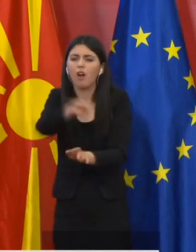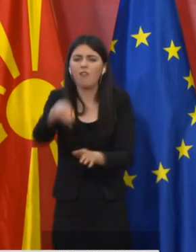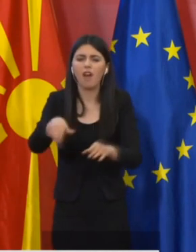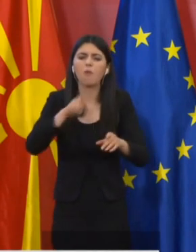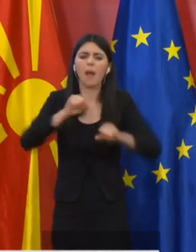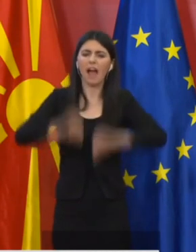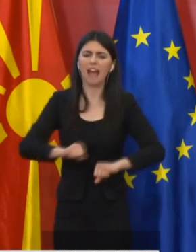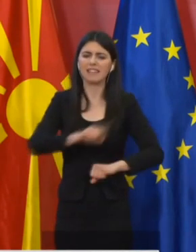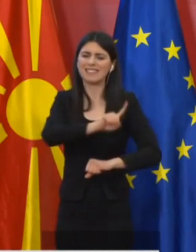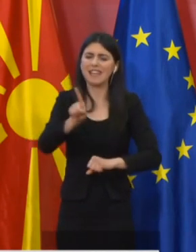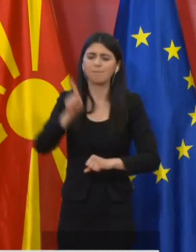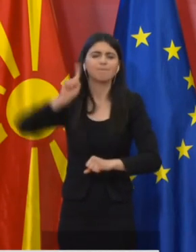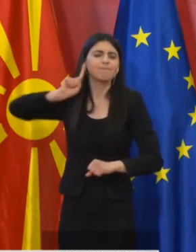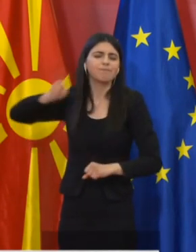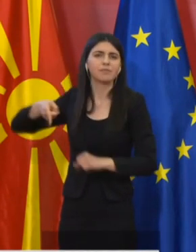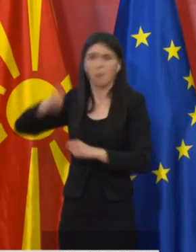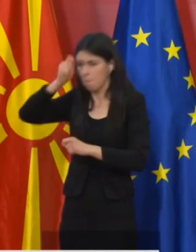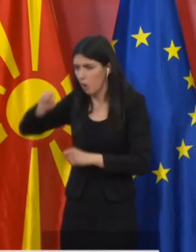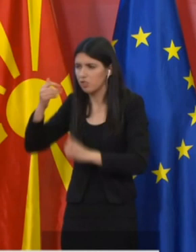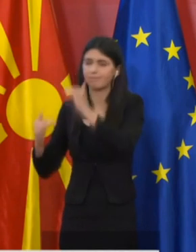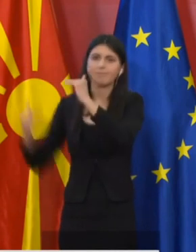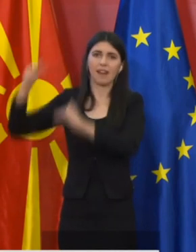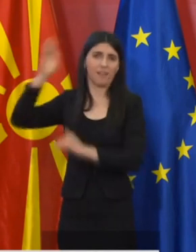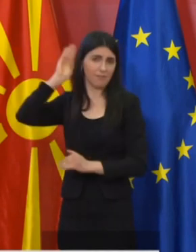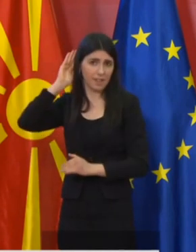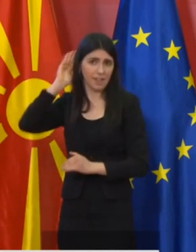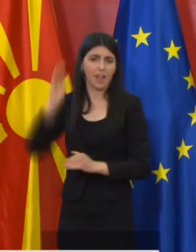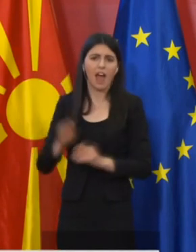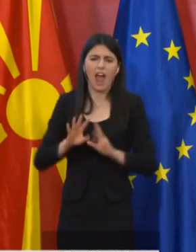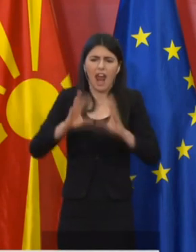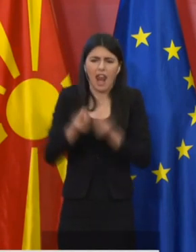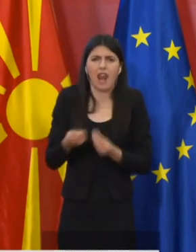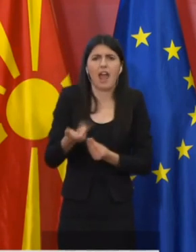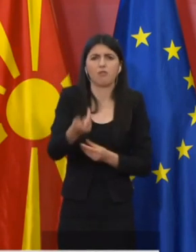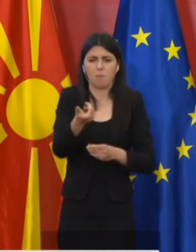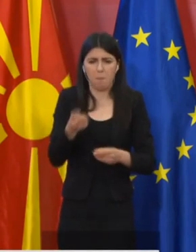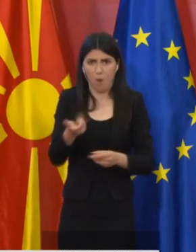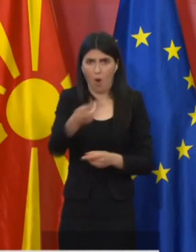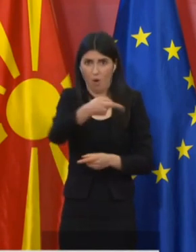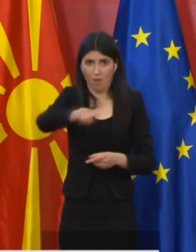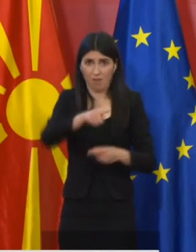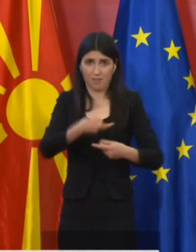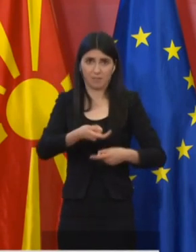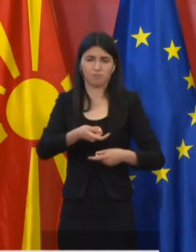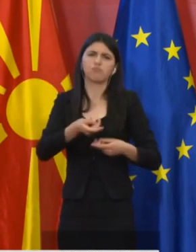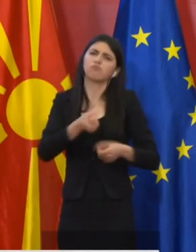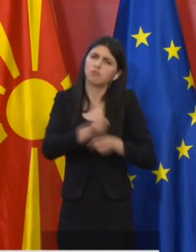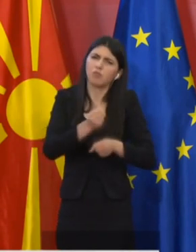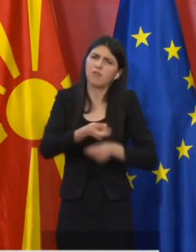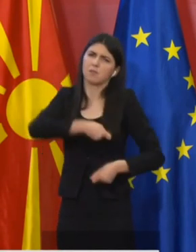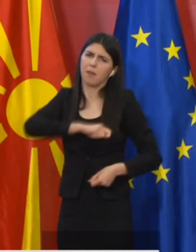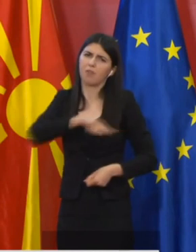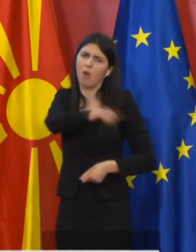што не постапиле по препораките на владата. Најголемиот дел од овие надзори на трудовите инспектори биле